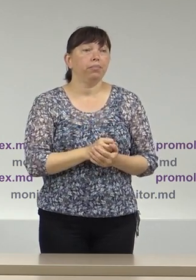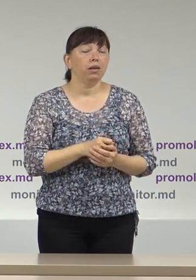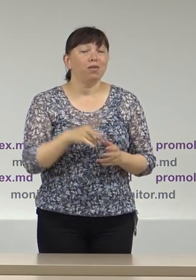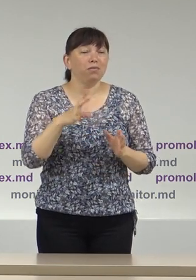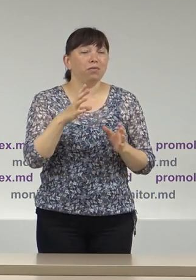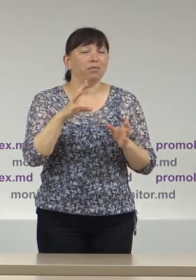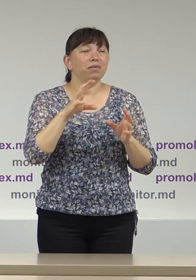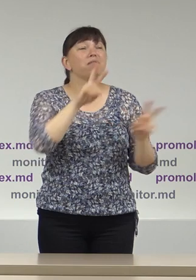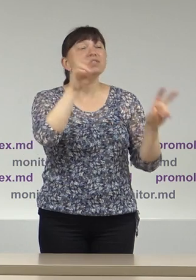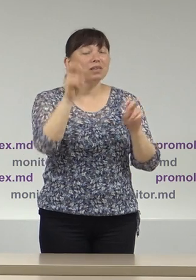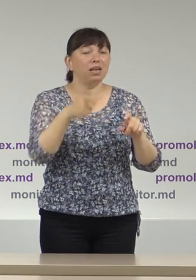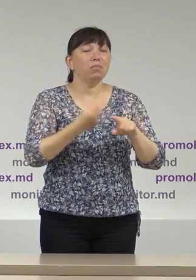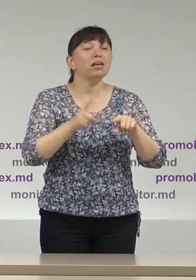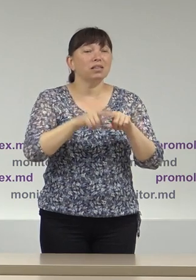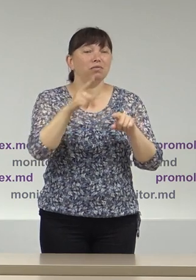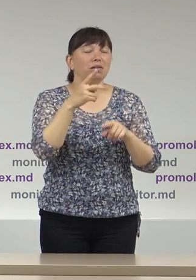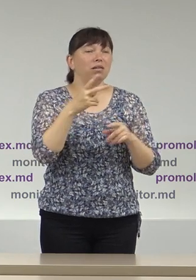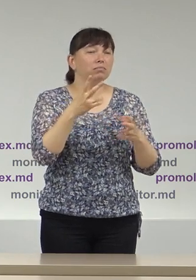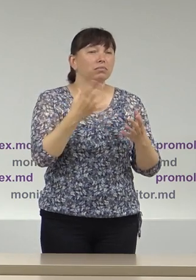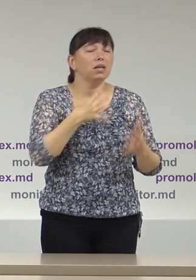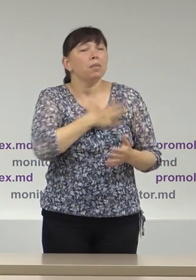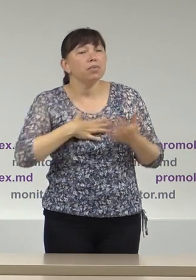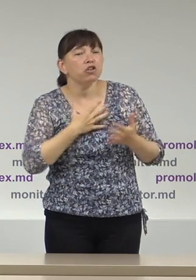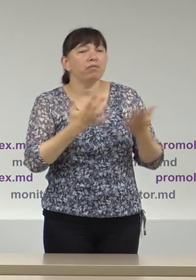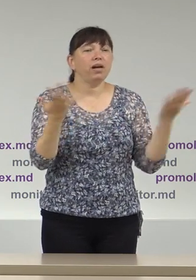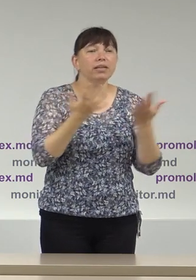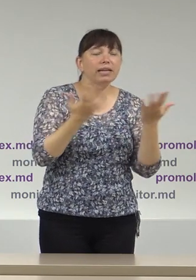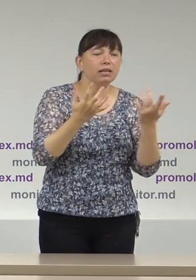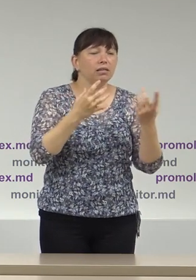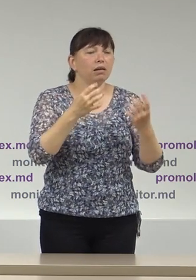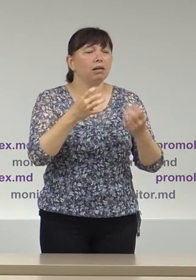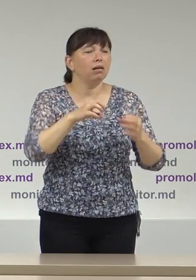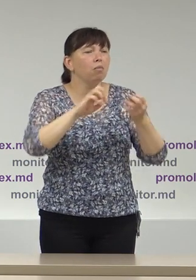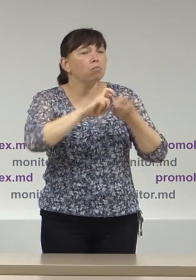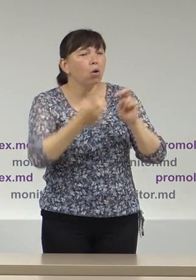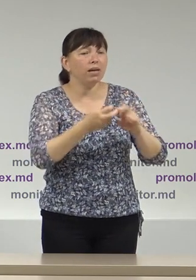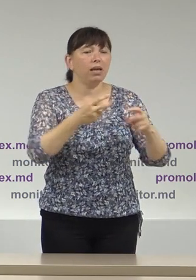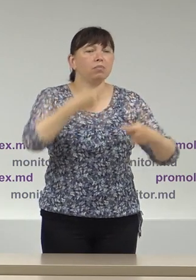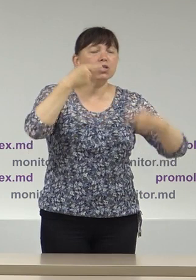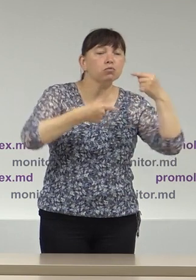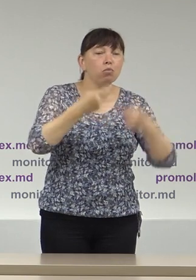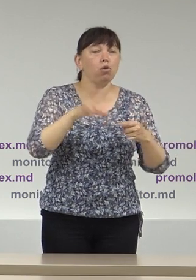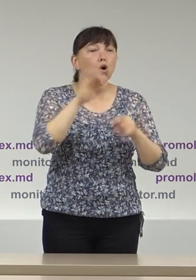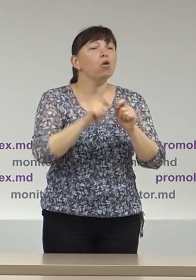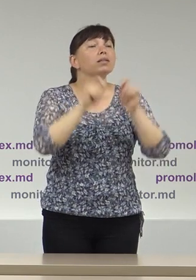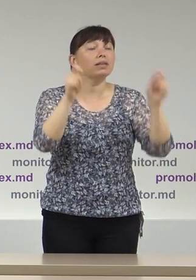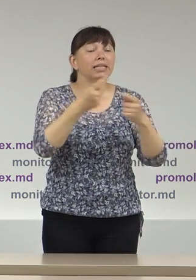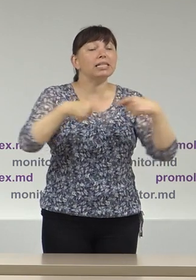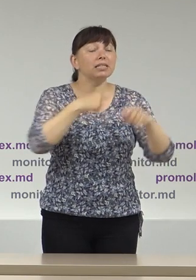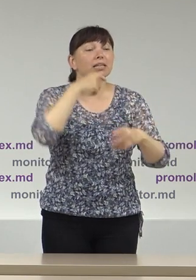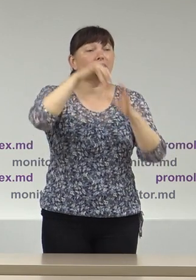discuțiilor, deciziilor, frământărilor care au existat în jurul creării sexilor de votare peste cotare,